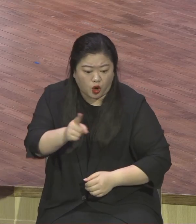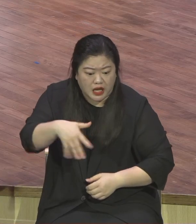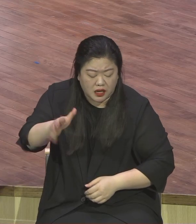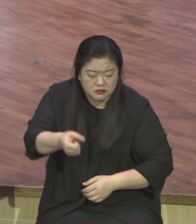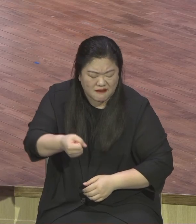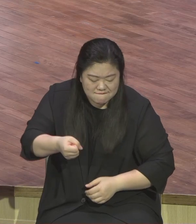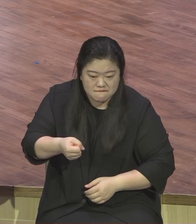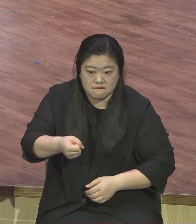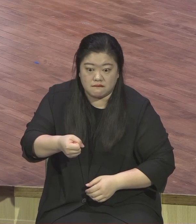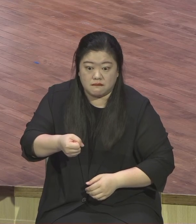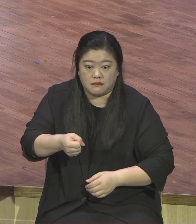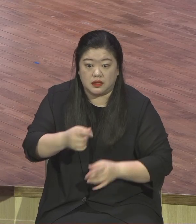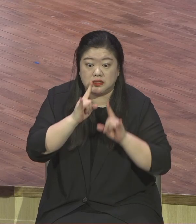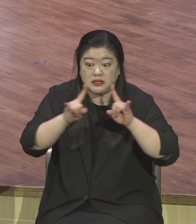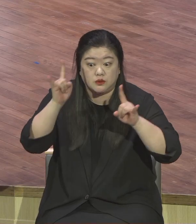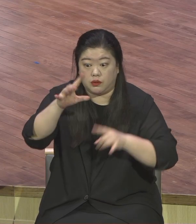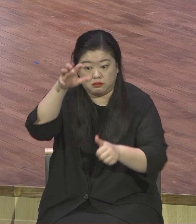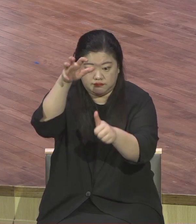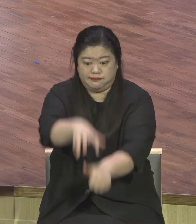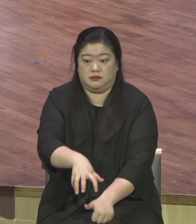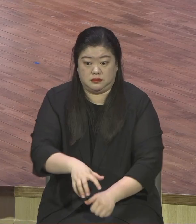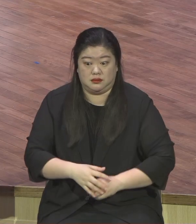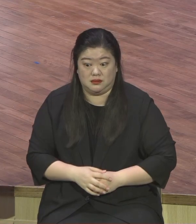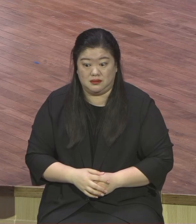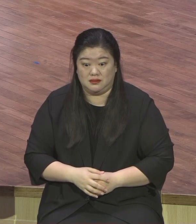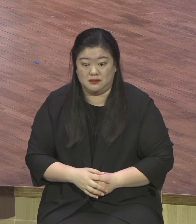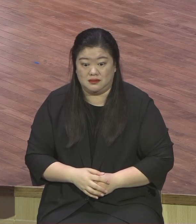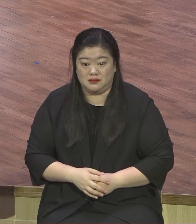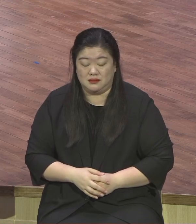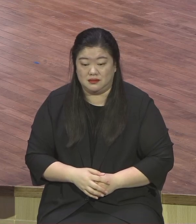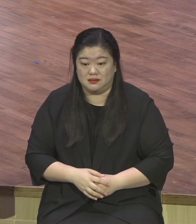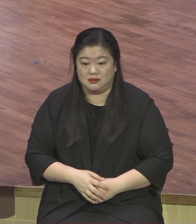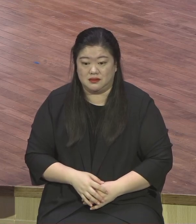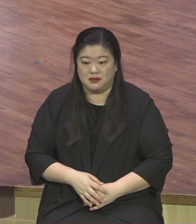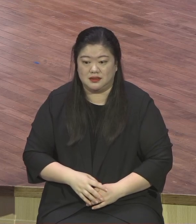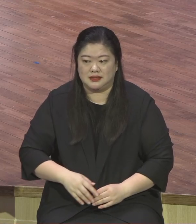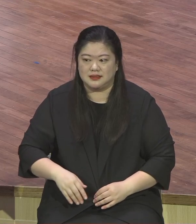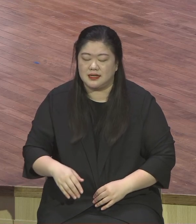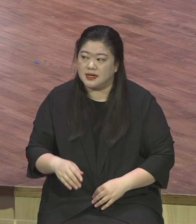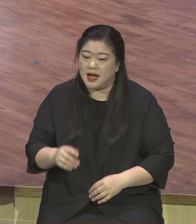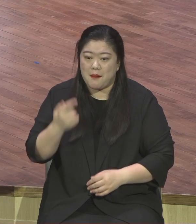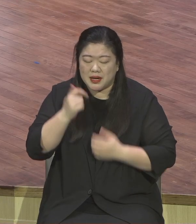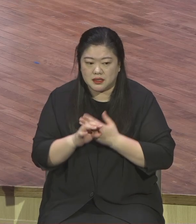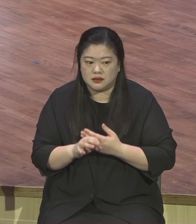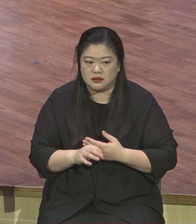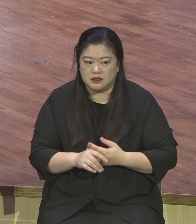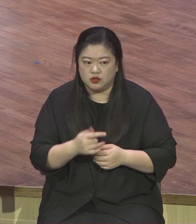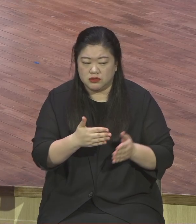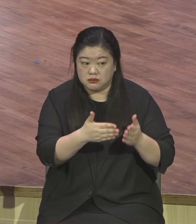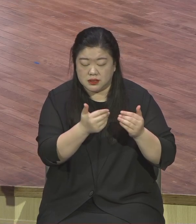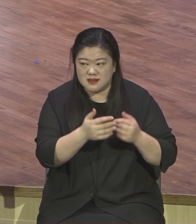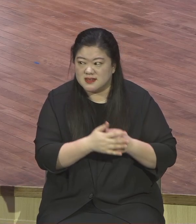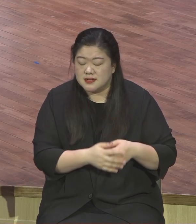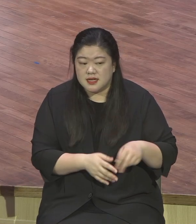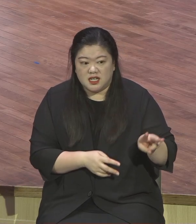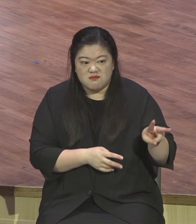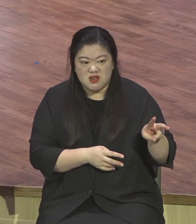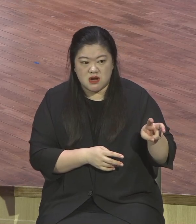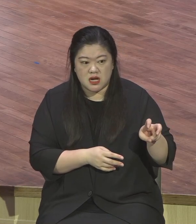해방 자유 누림 아멘 남을 막 미워가지고 막 공격하고 막 인상 쓰고 그